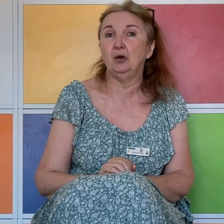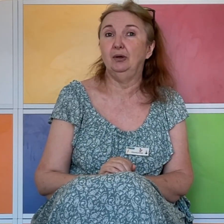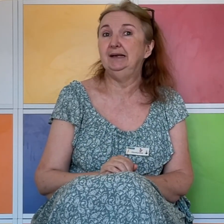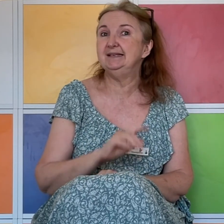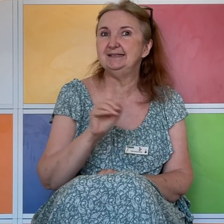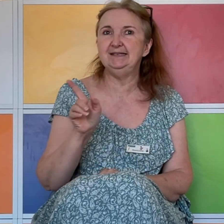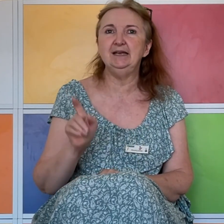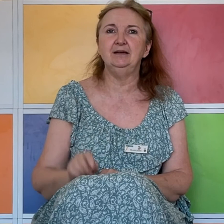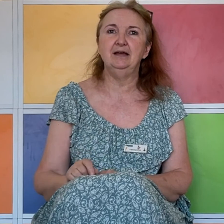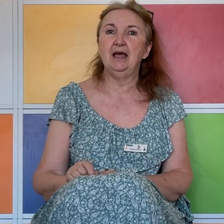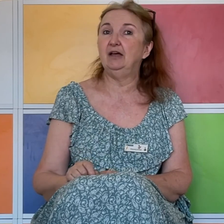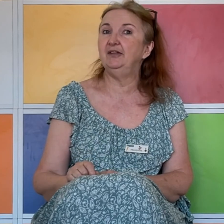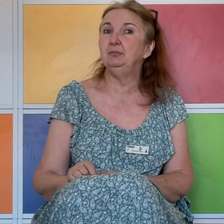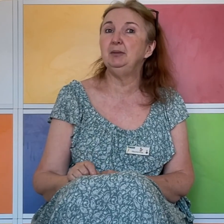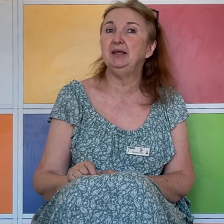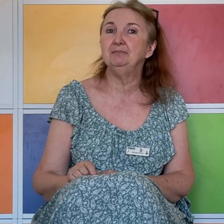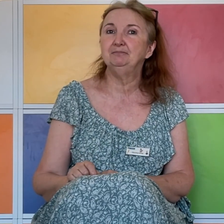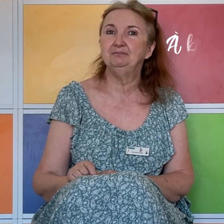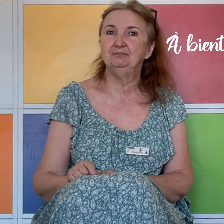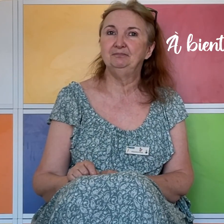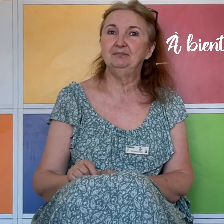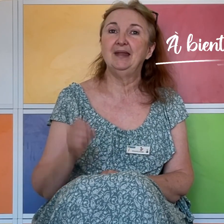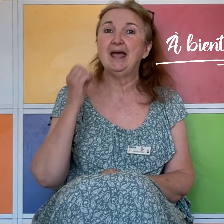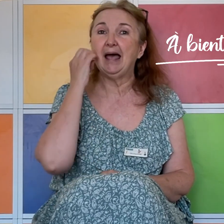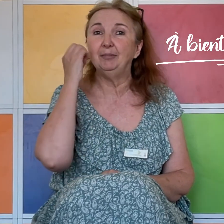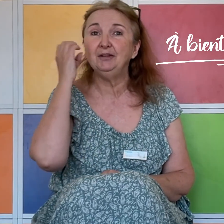les signes avec bébé. À bientôt.